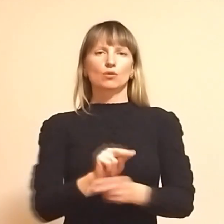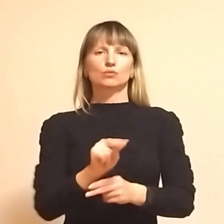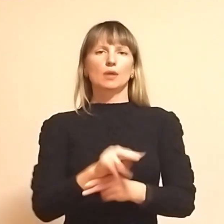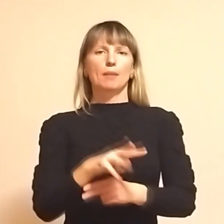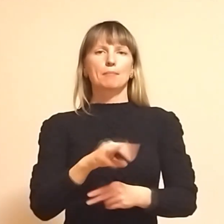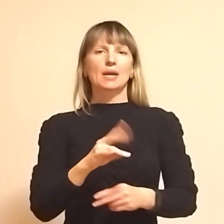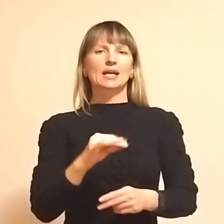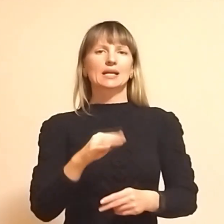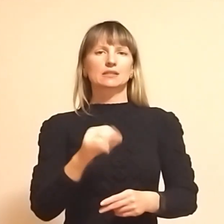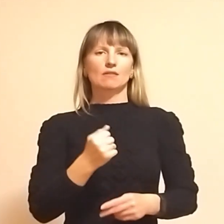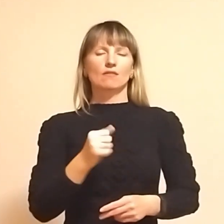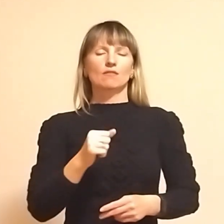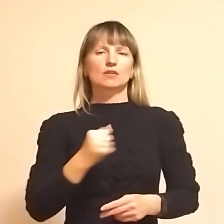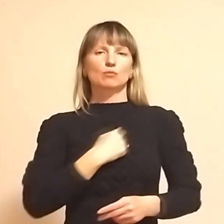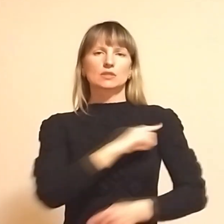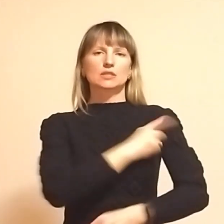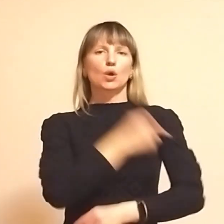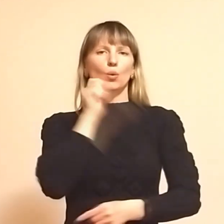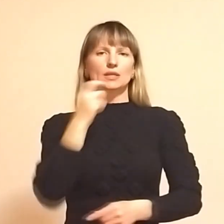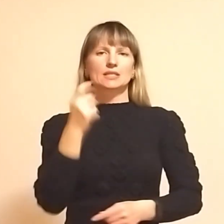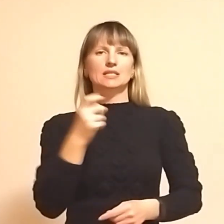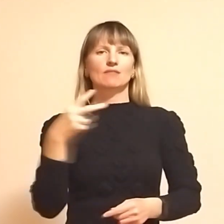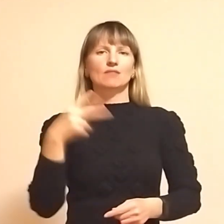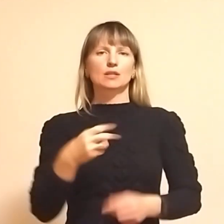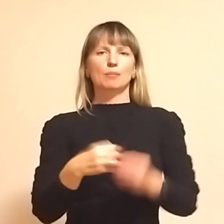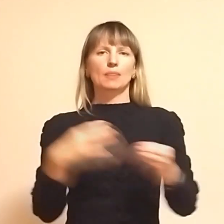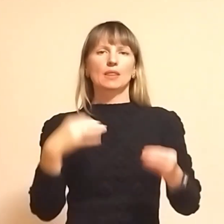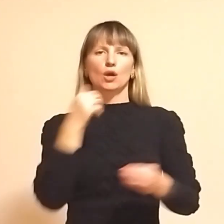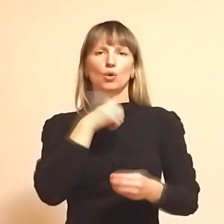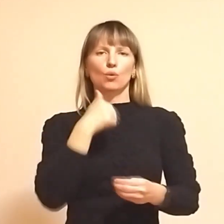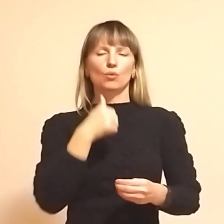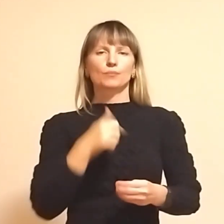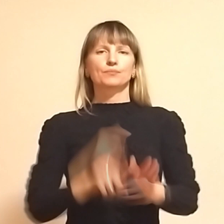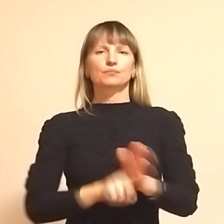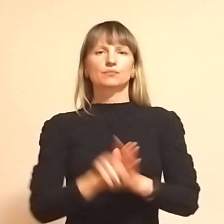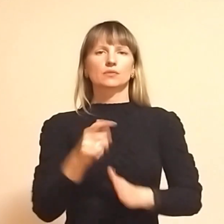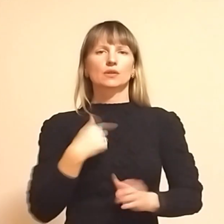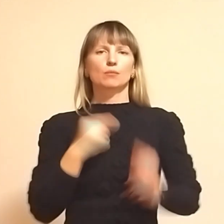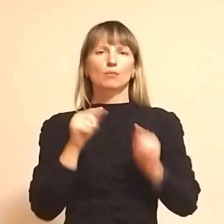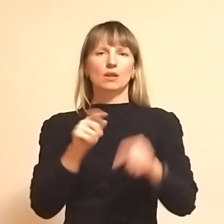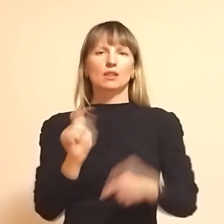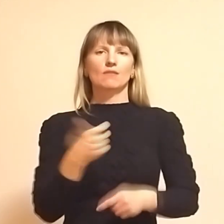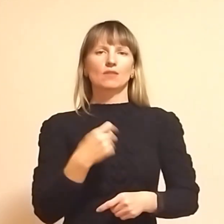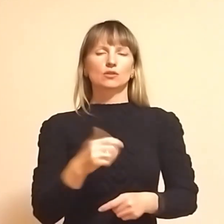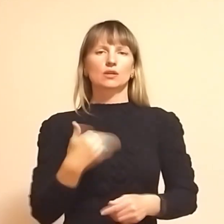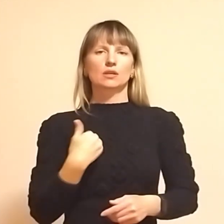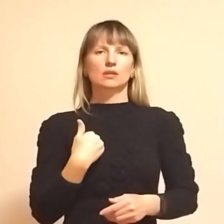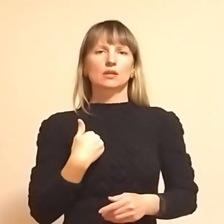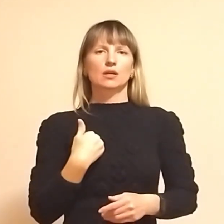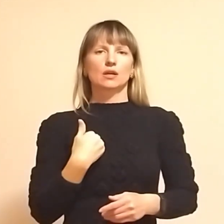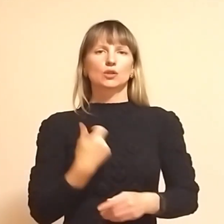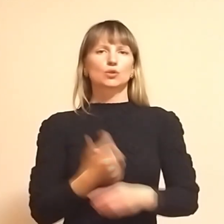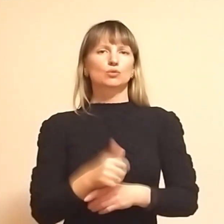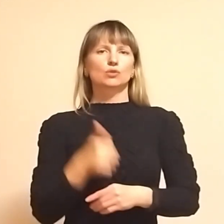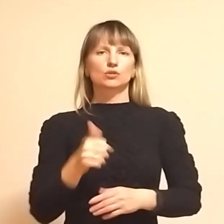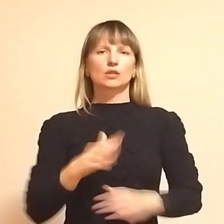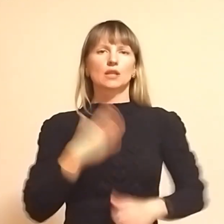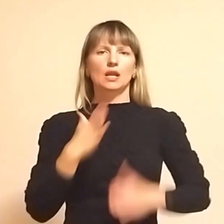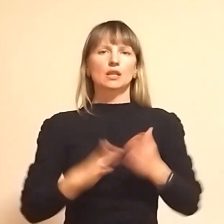Микита у лавах Збройних сил України з 2015 року. Спочатку, як попав на фронт, я мене дуже добре тренував.